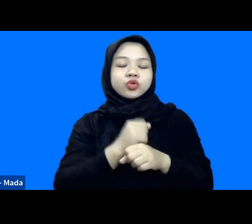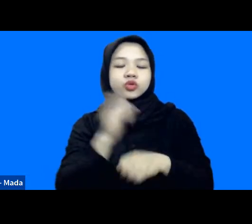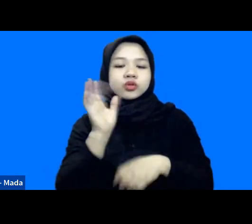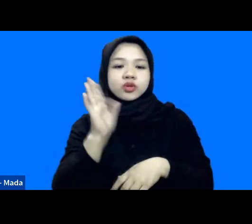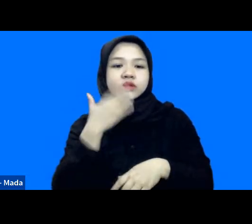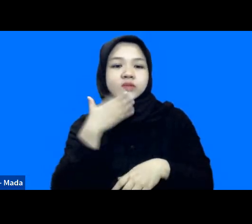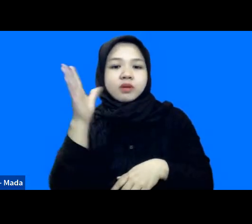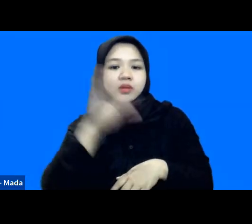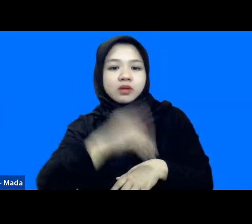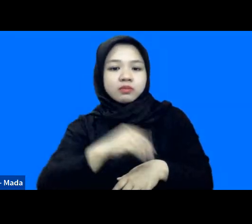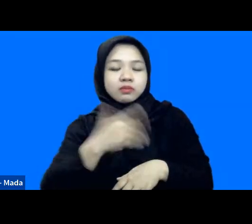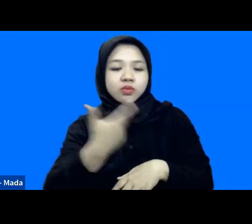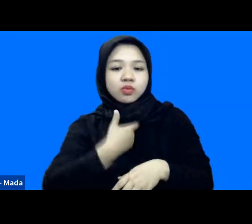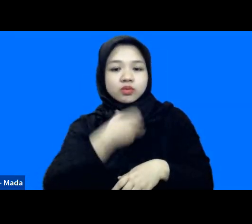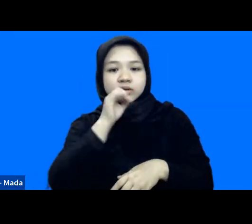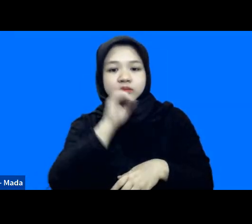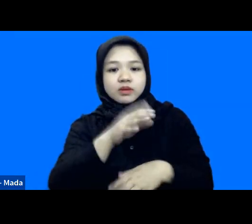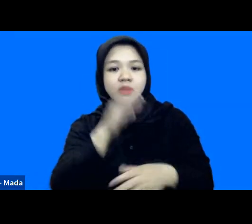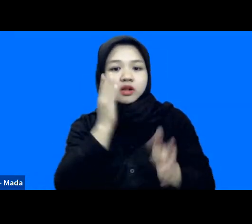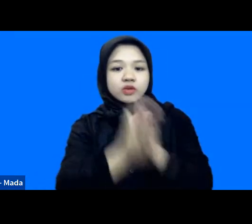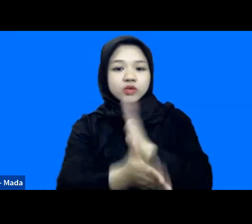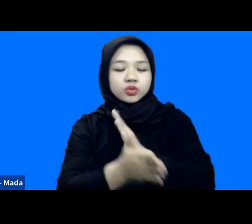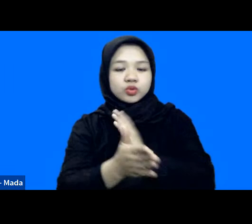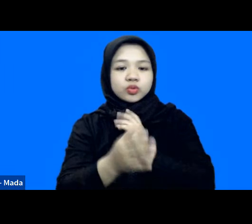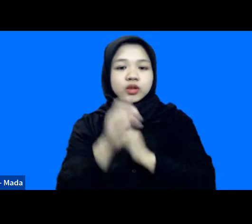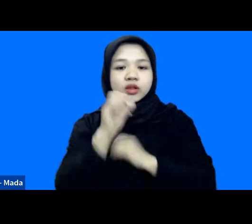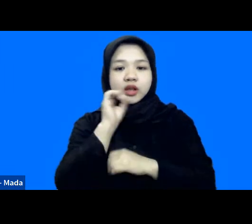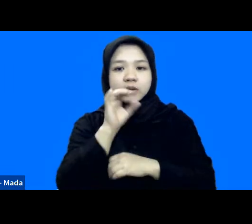atau mungkin mau disampaikan langsung ini tanggapannya